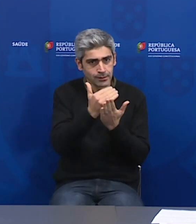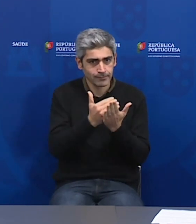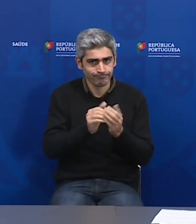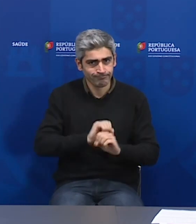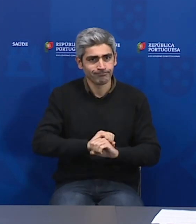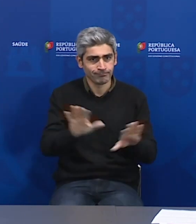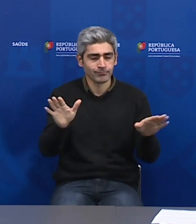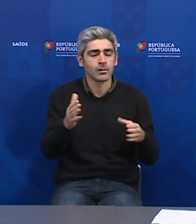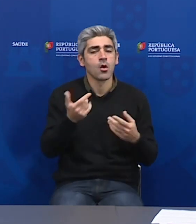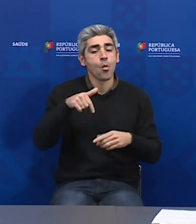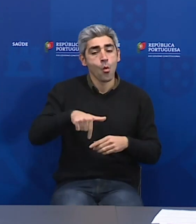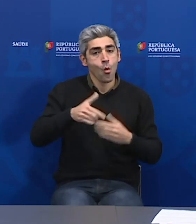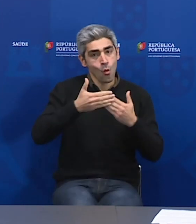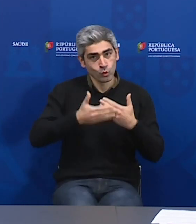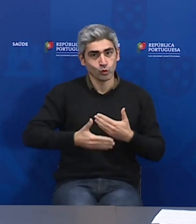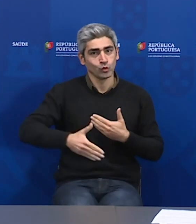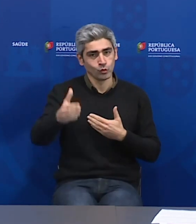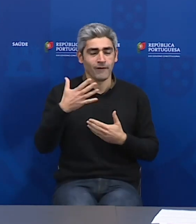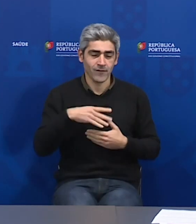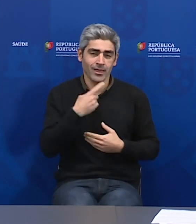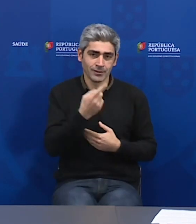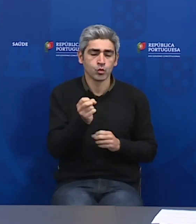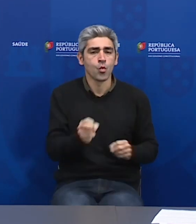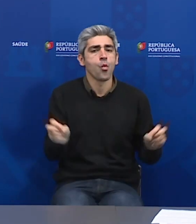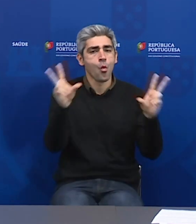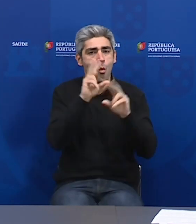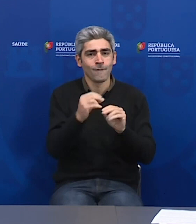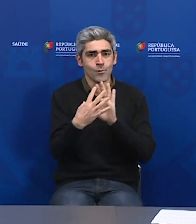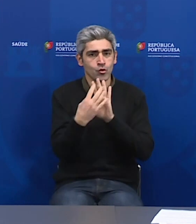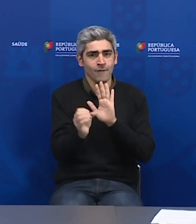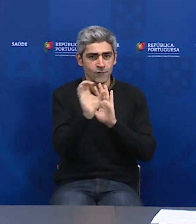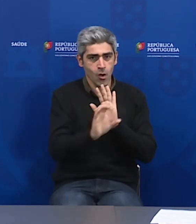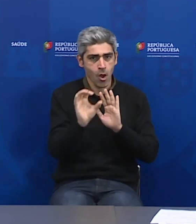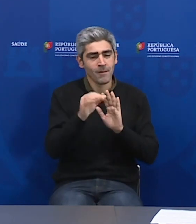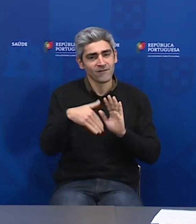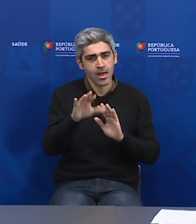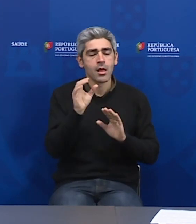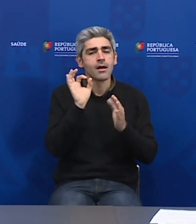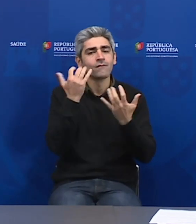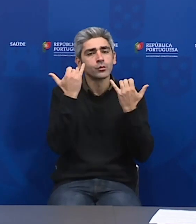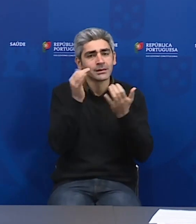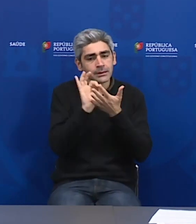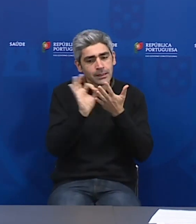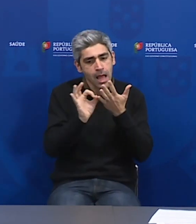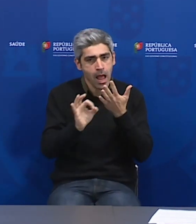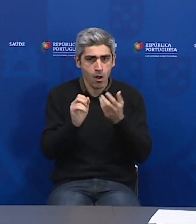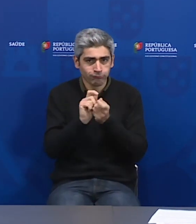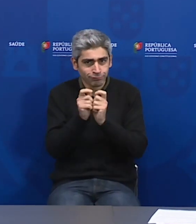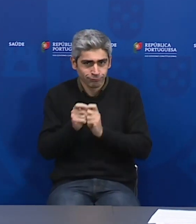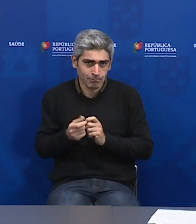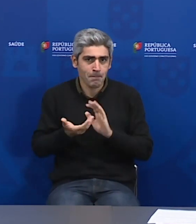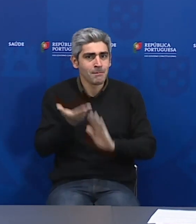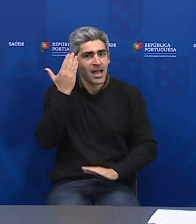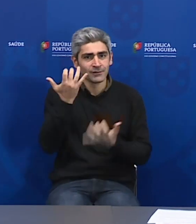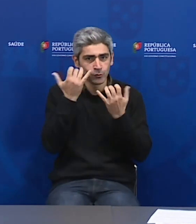que terá a partir de hoje também um novo modelo com um maior detalhe e foi essa um pouco a causa